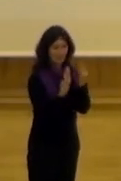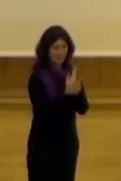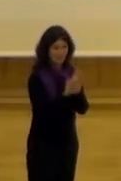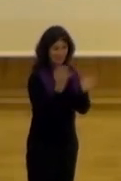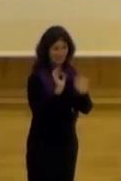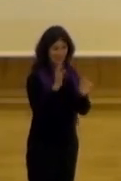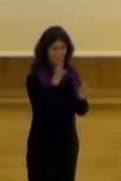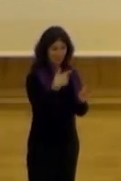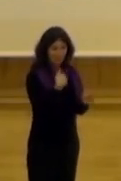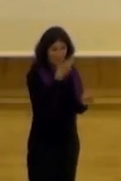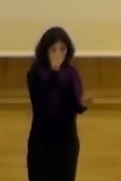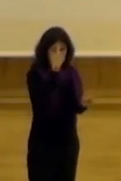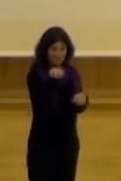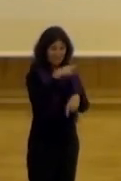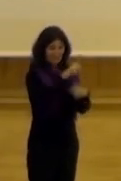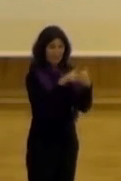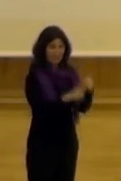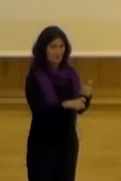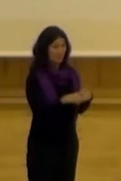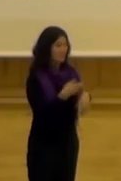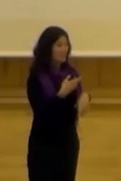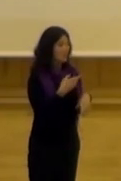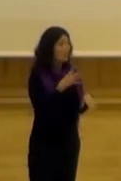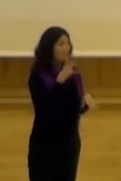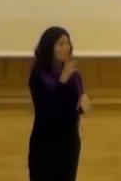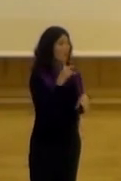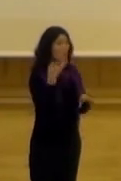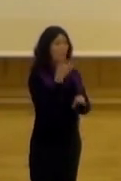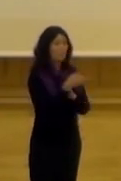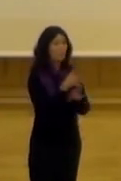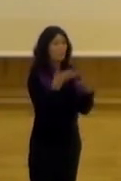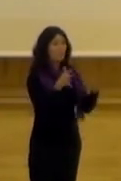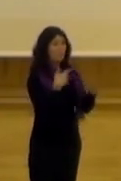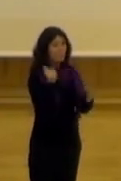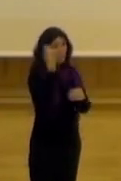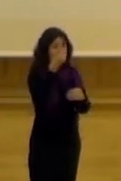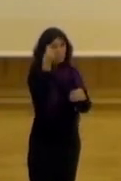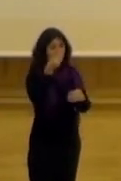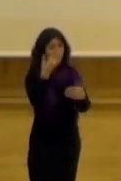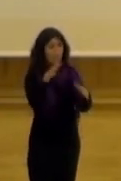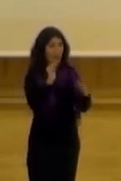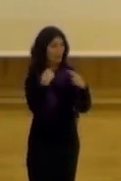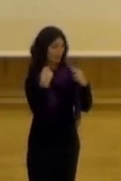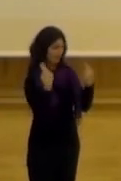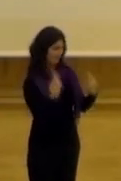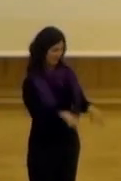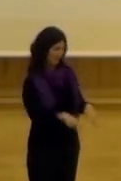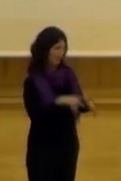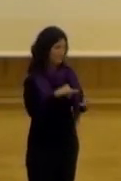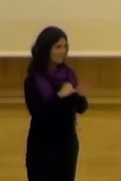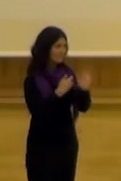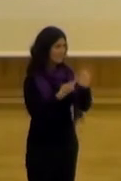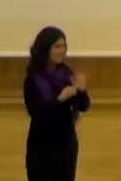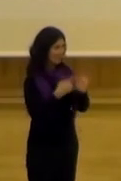llegado por qué no fueron en parte creemos que hubo un fracaso en los